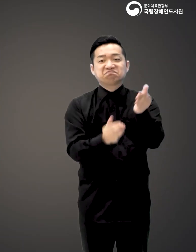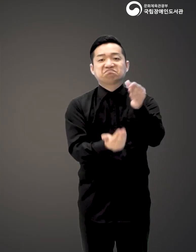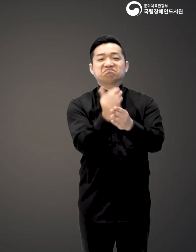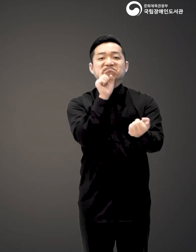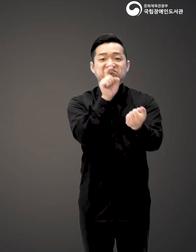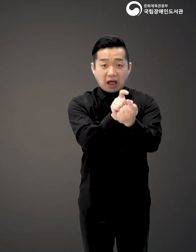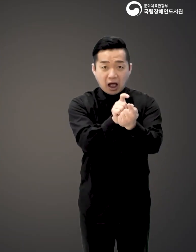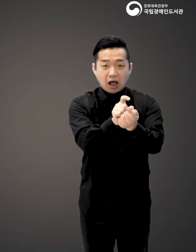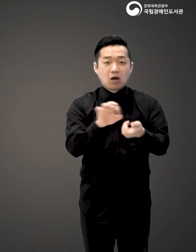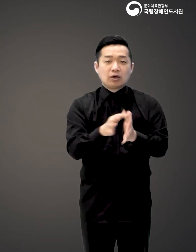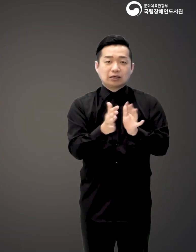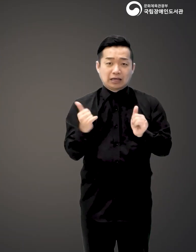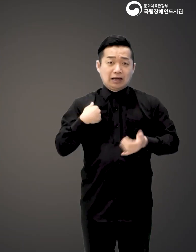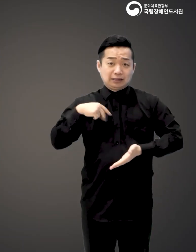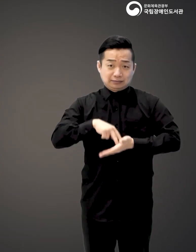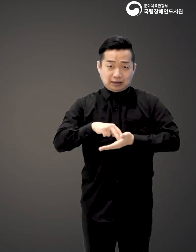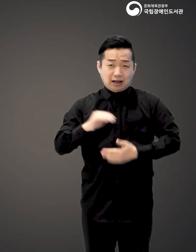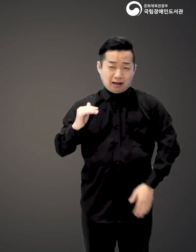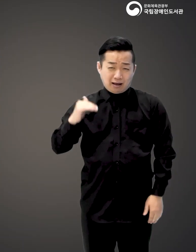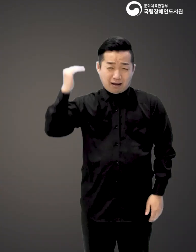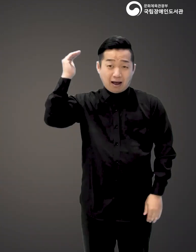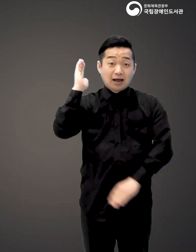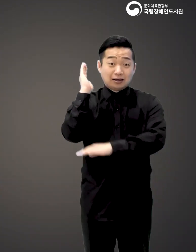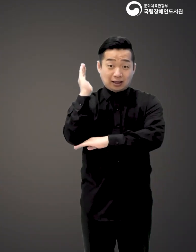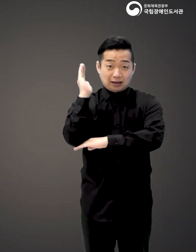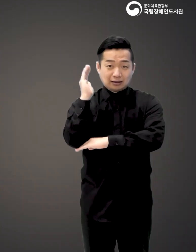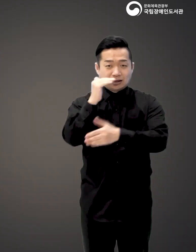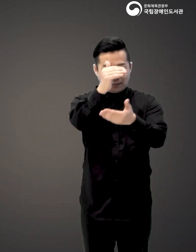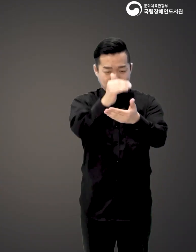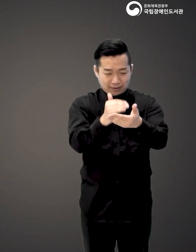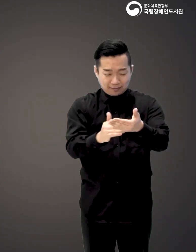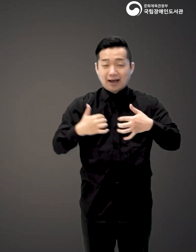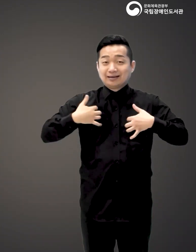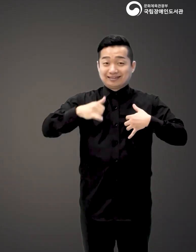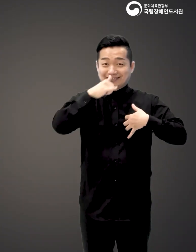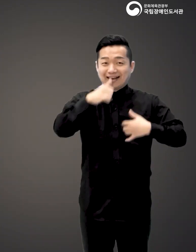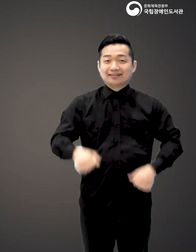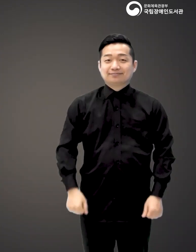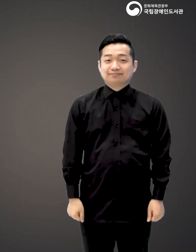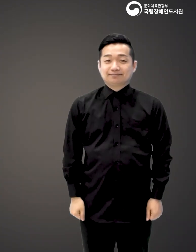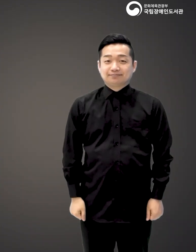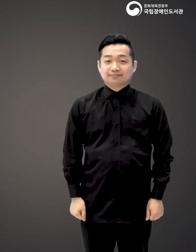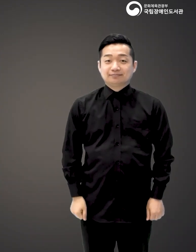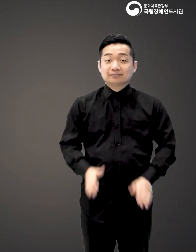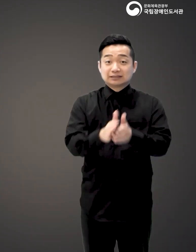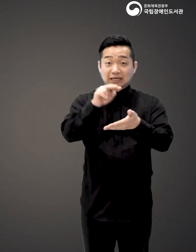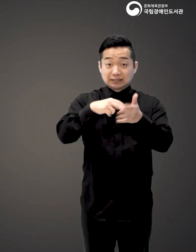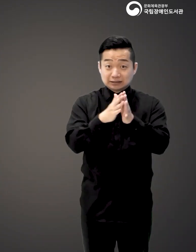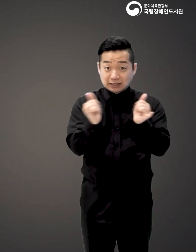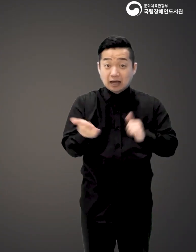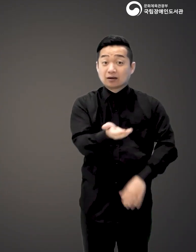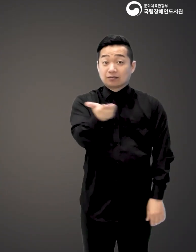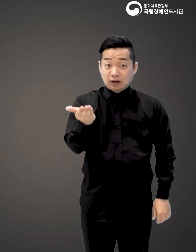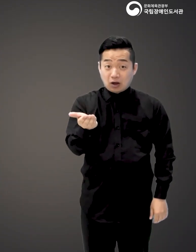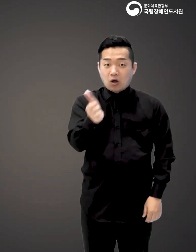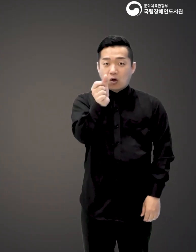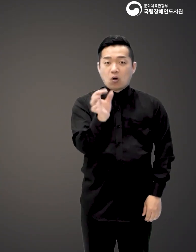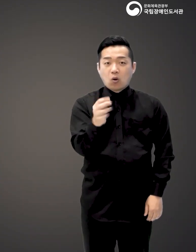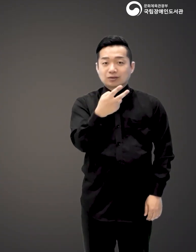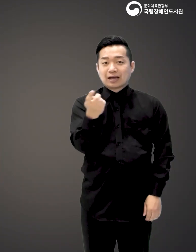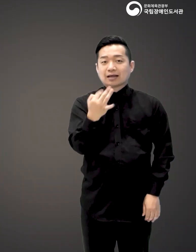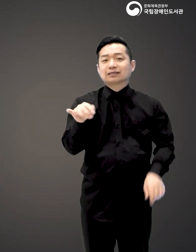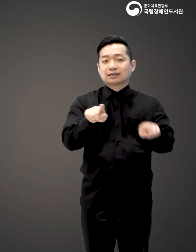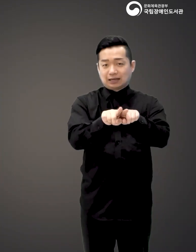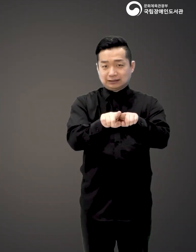뒤 진정한 회계인으로 성장해 나가는 스토리가 다채롭게 구성되어 있습니다. 책을 읽은 독자들은